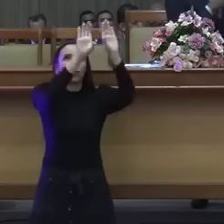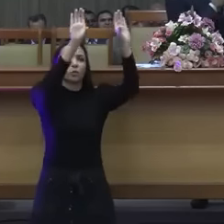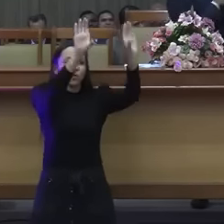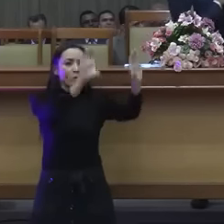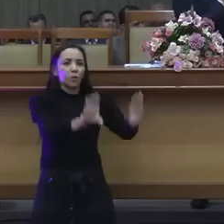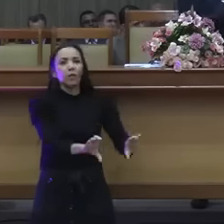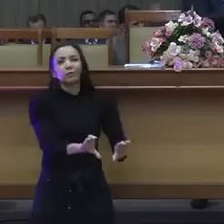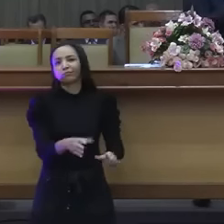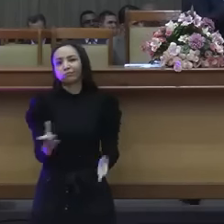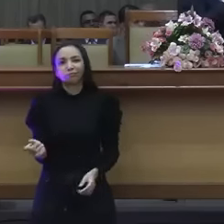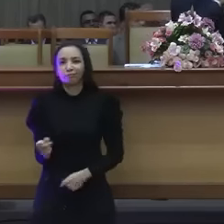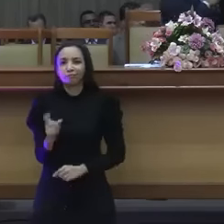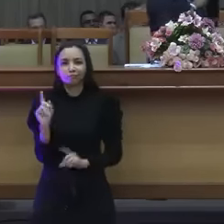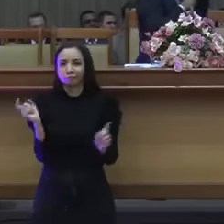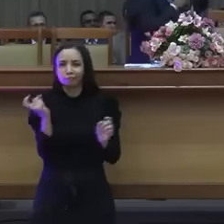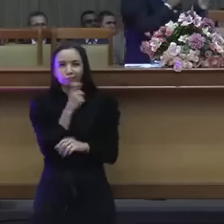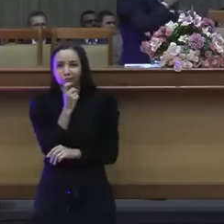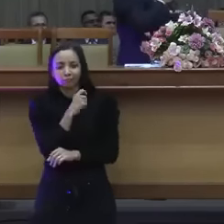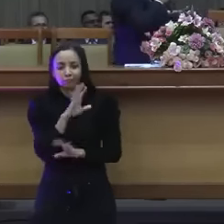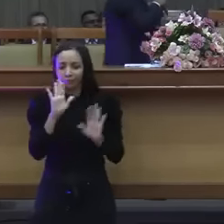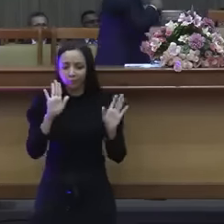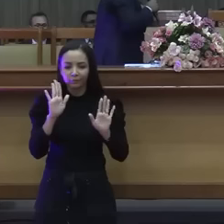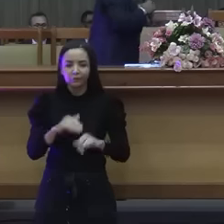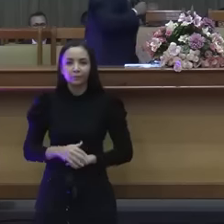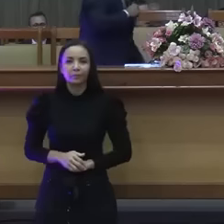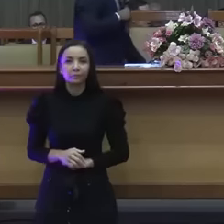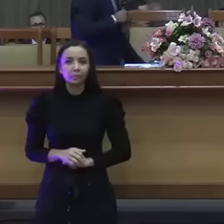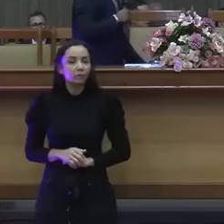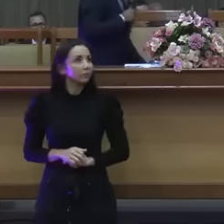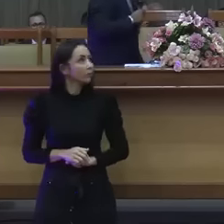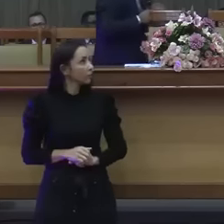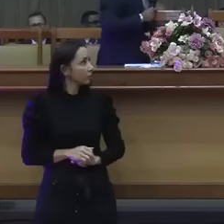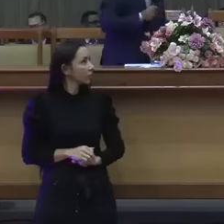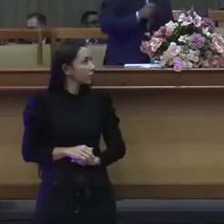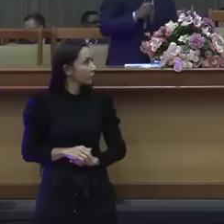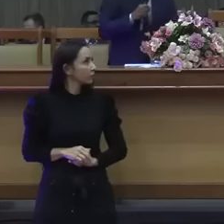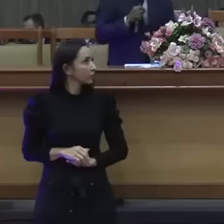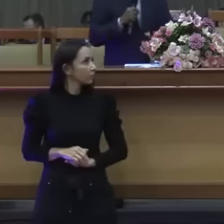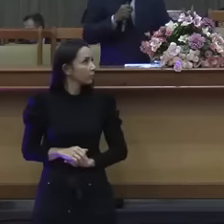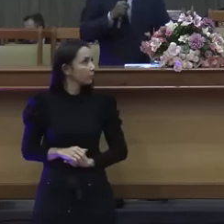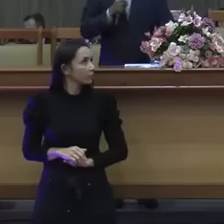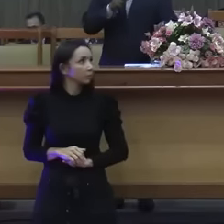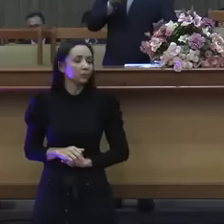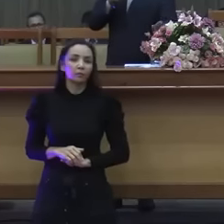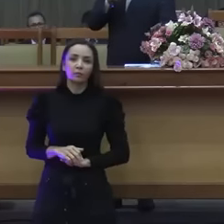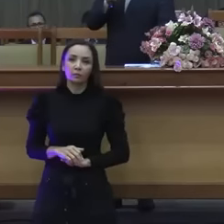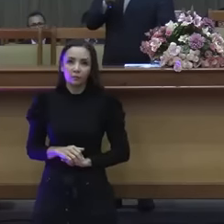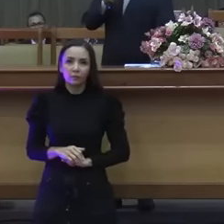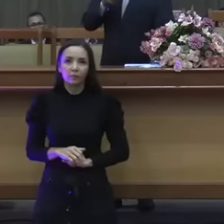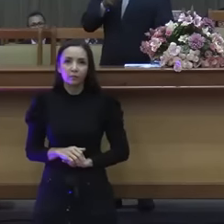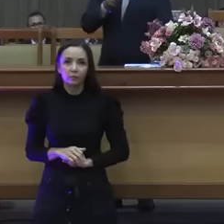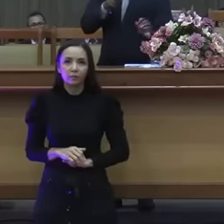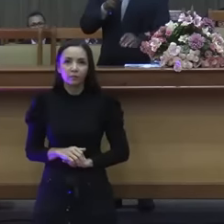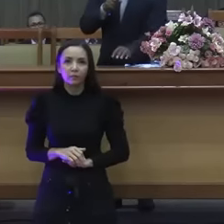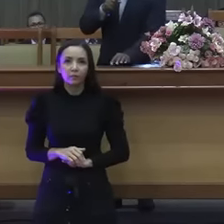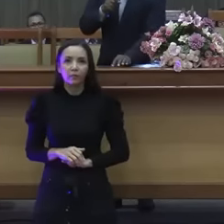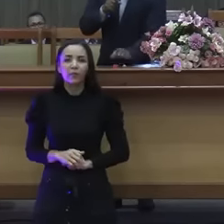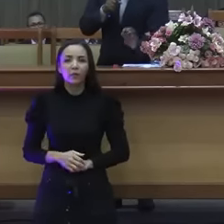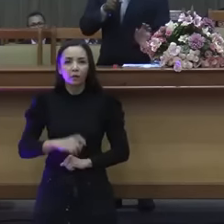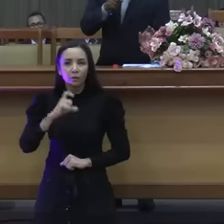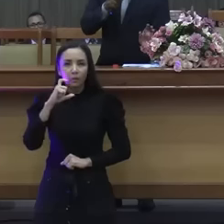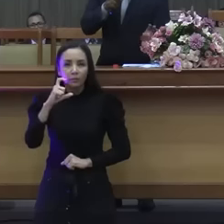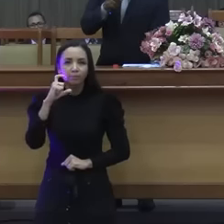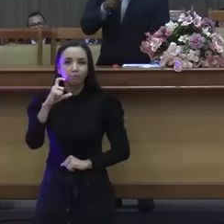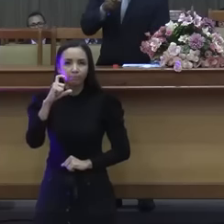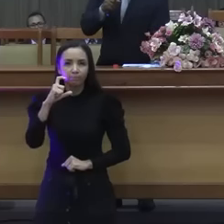17 e 11. Coloca na tela. Lê aí. Estes foram mais nobres do que o que estava em Tessalônica. Essa palavra